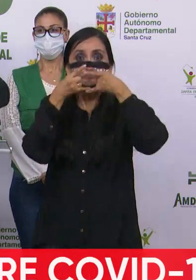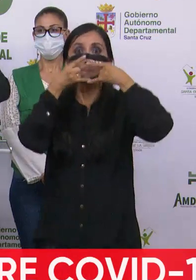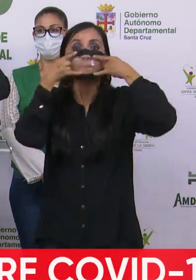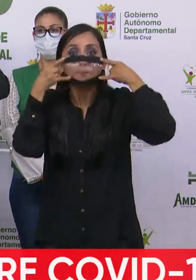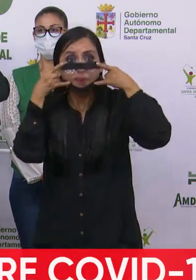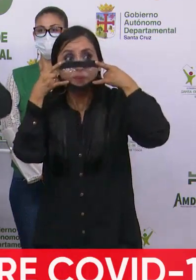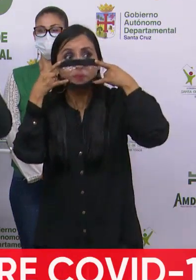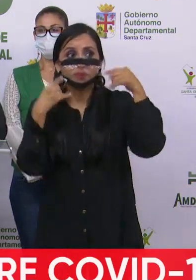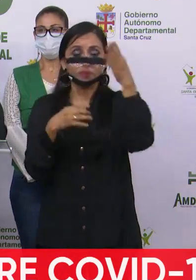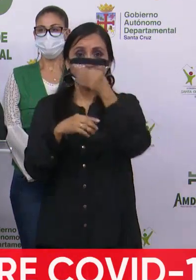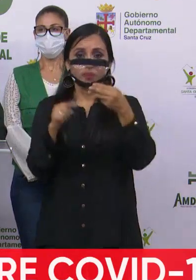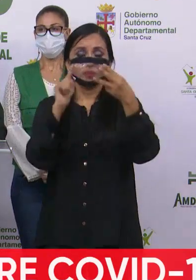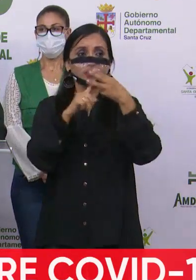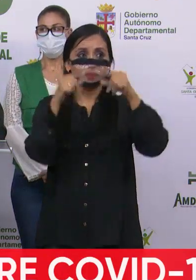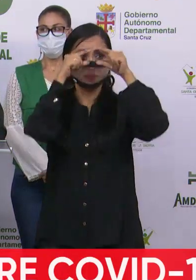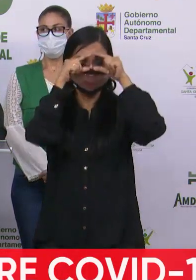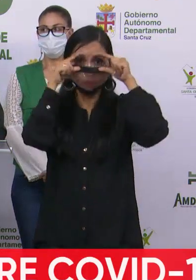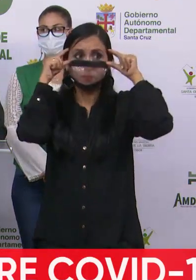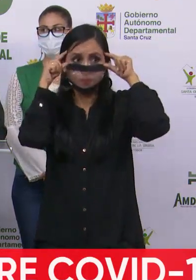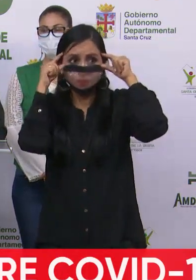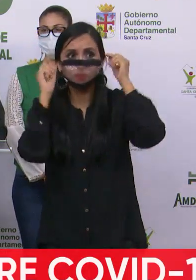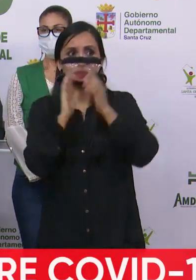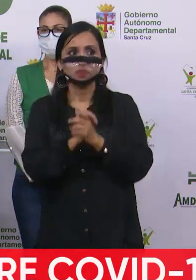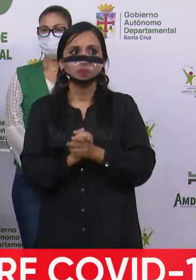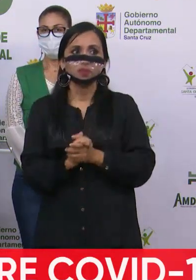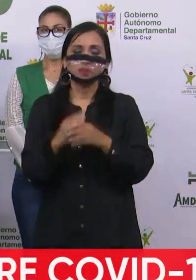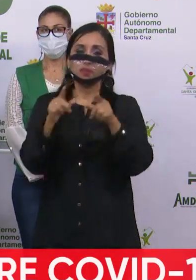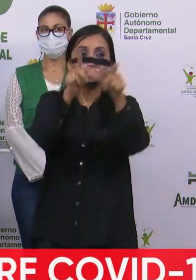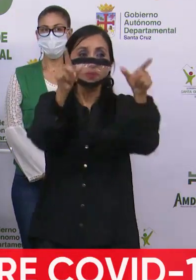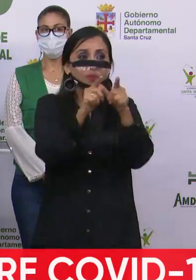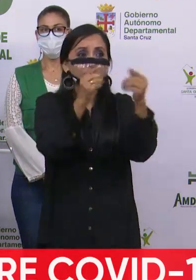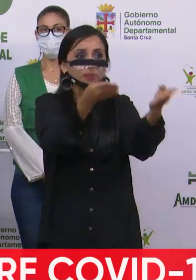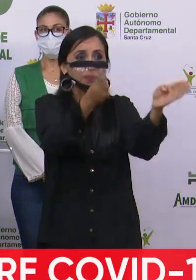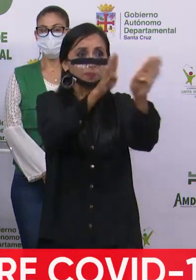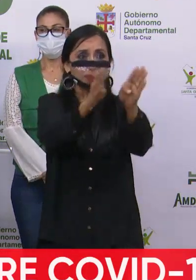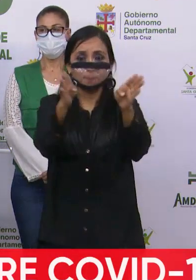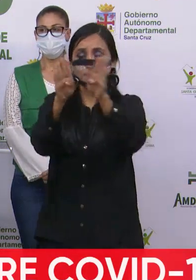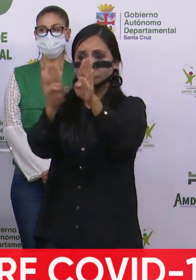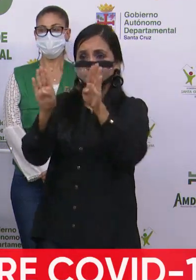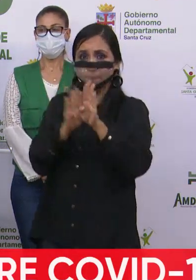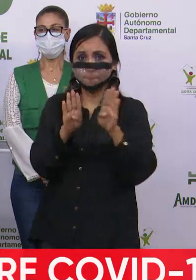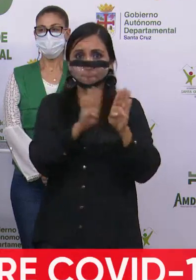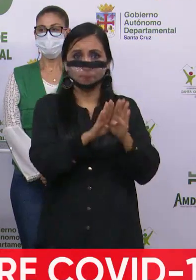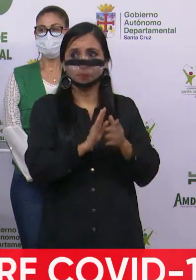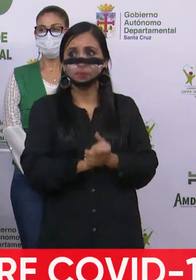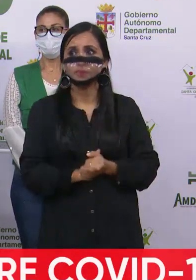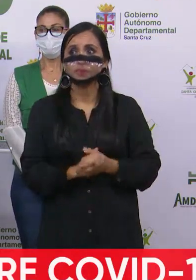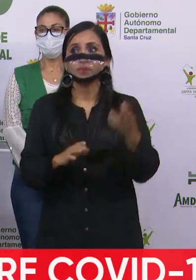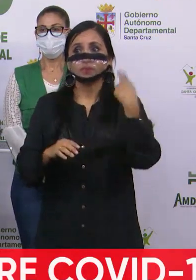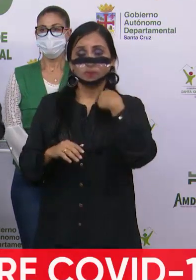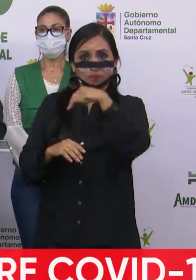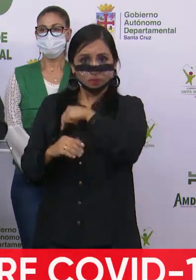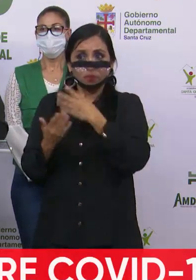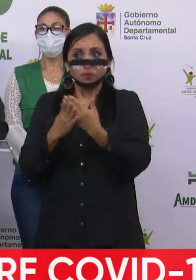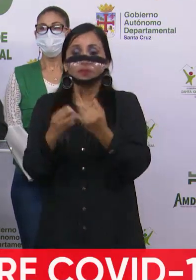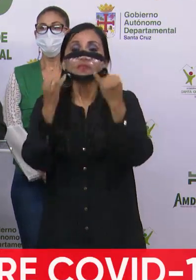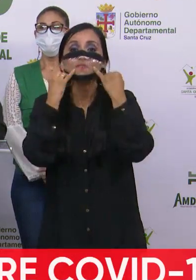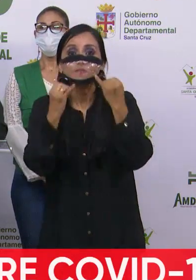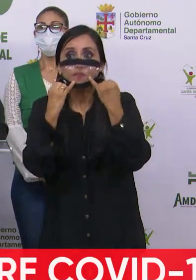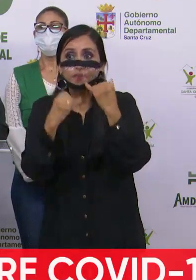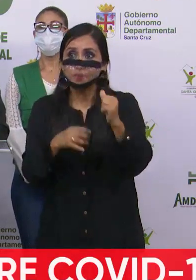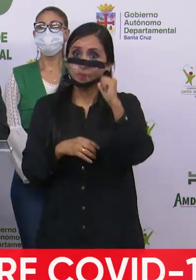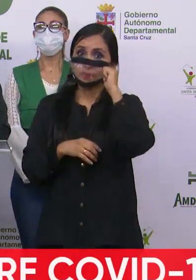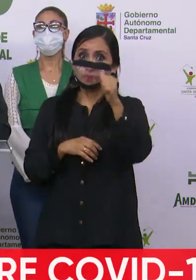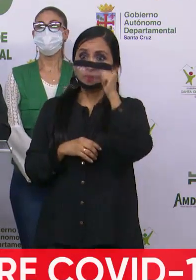de barbijo y el uso de protectores oculares en lugares cerrados. Vamos a emitir el reporte